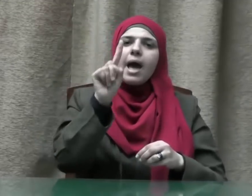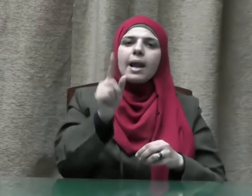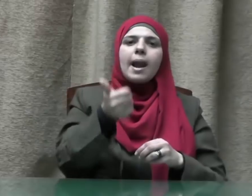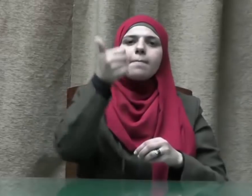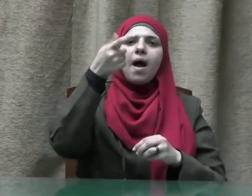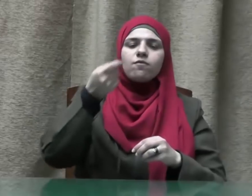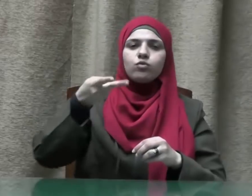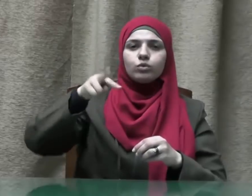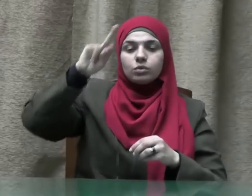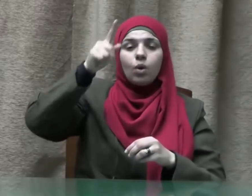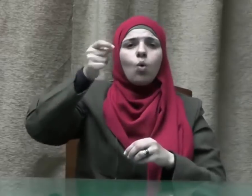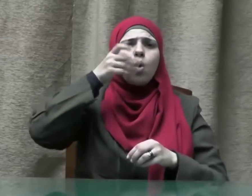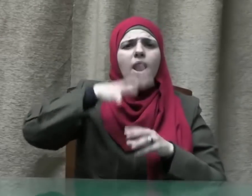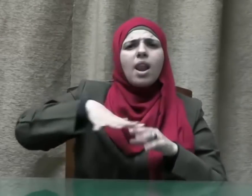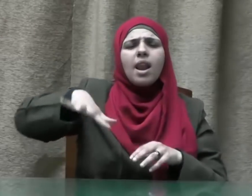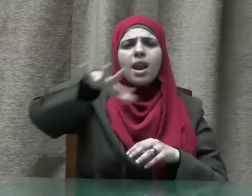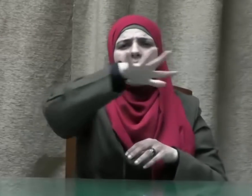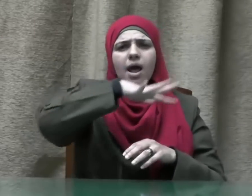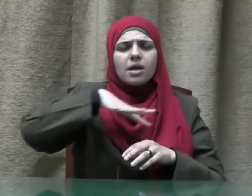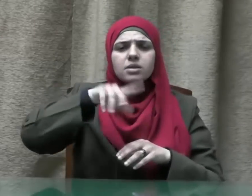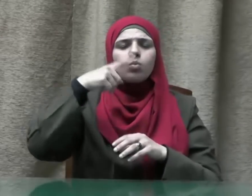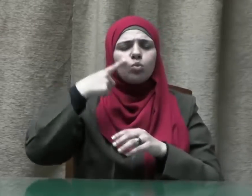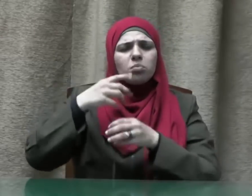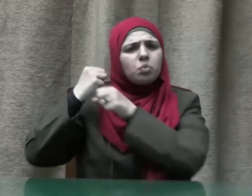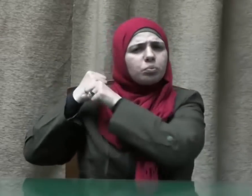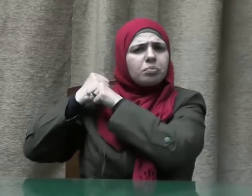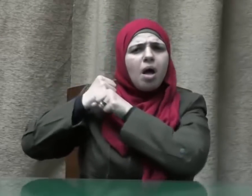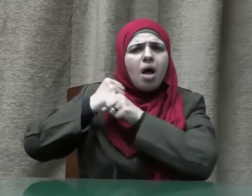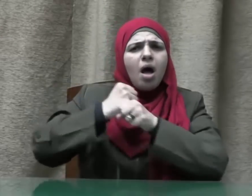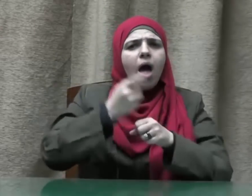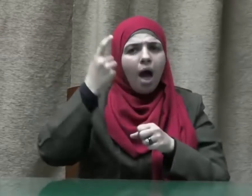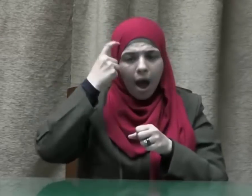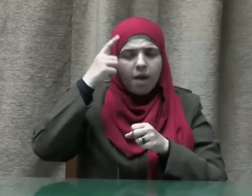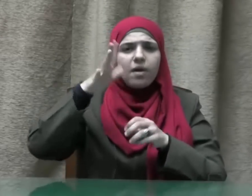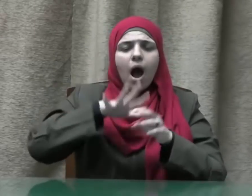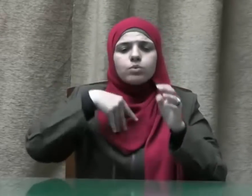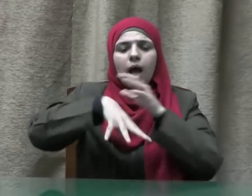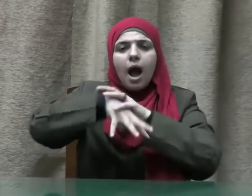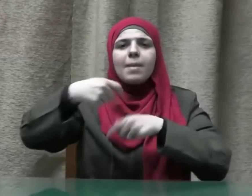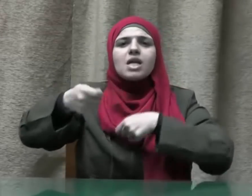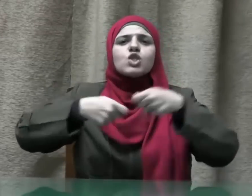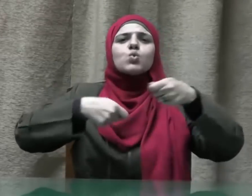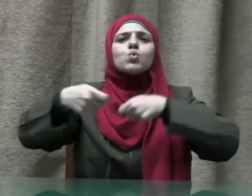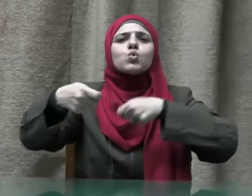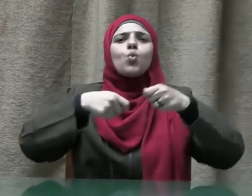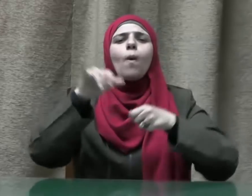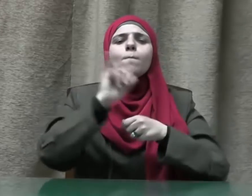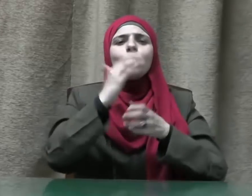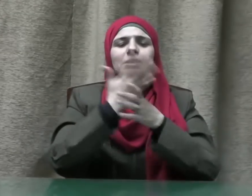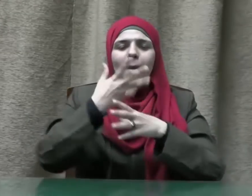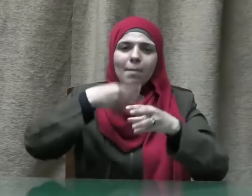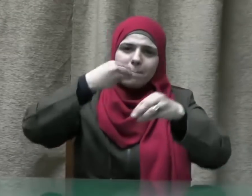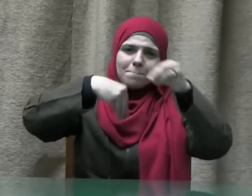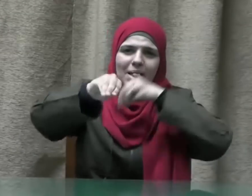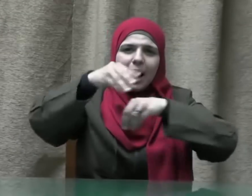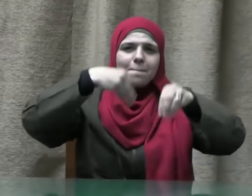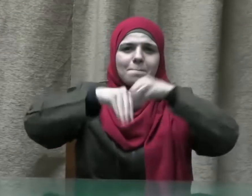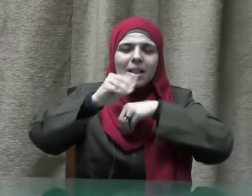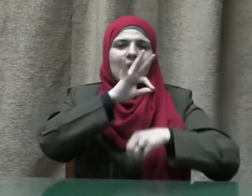عادة الناس منذ الأزل على إقامة الأسواق التي يتبادلون فيها منافعهم